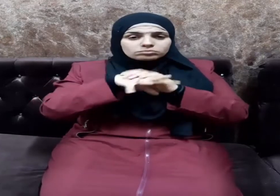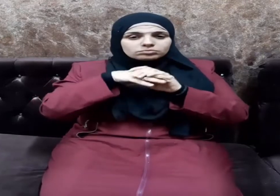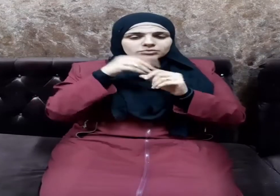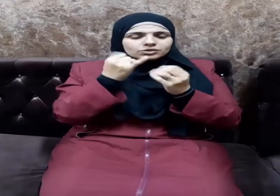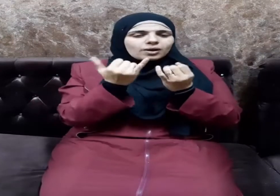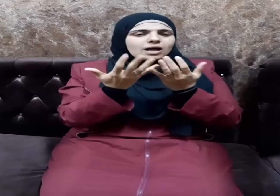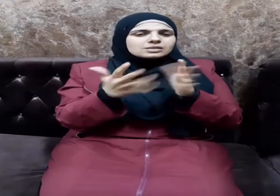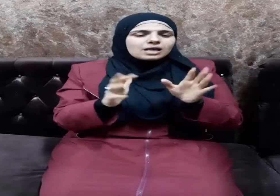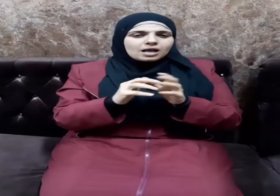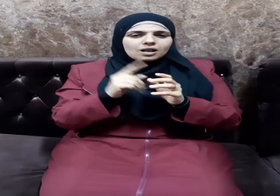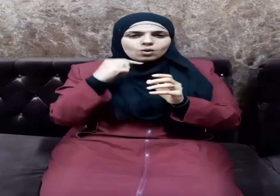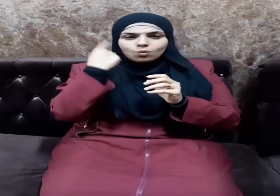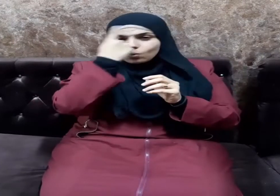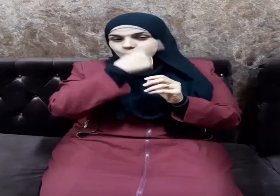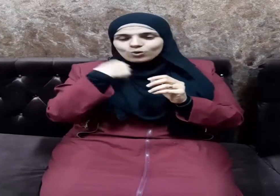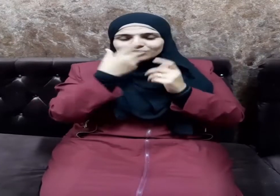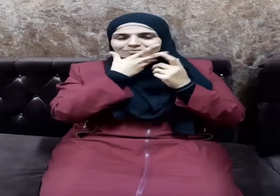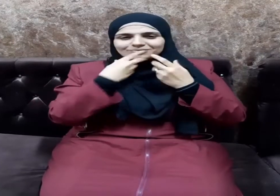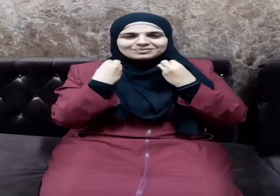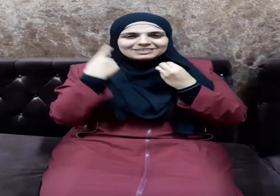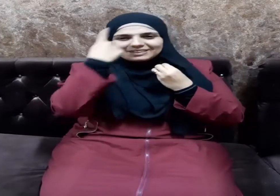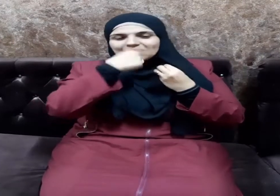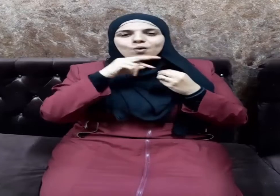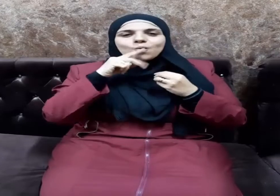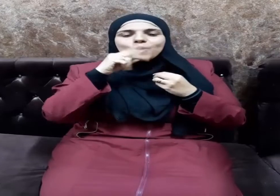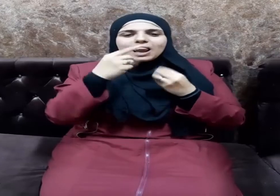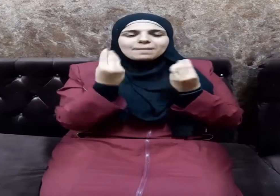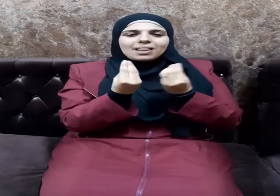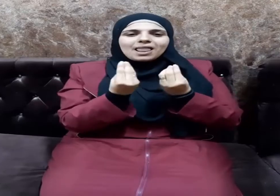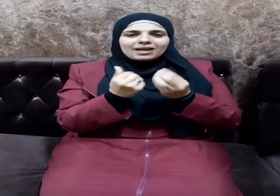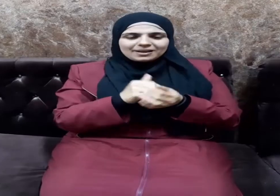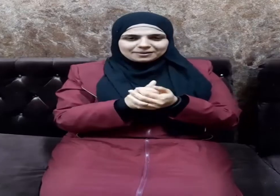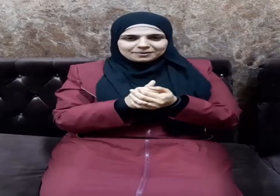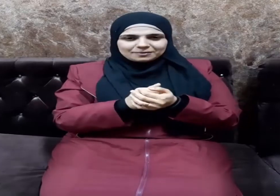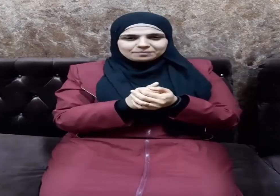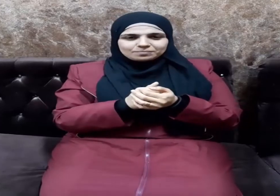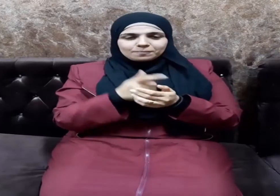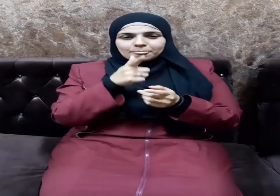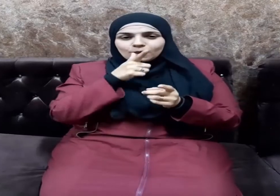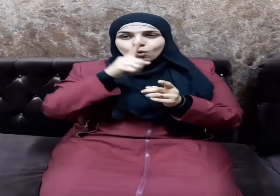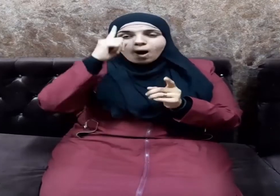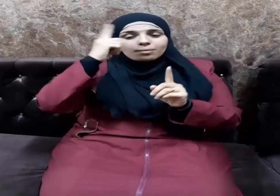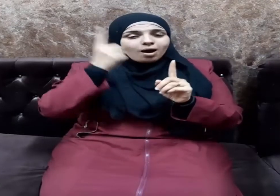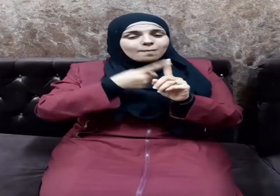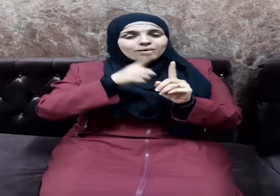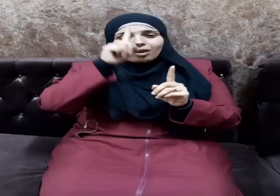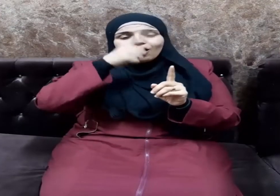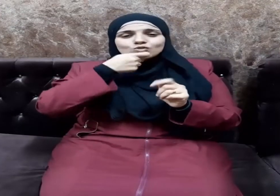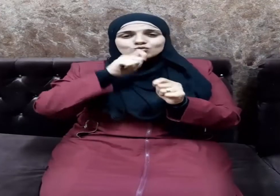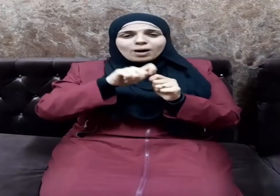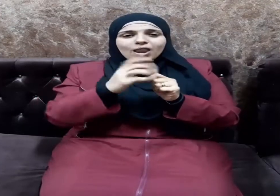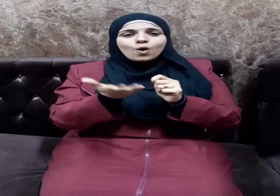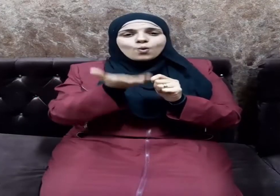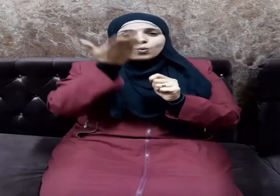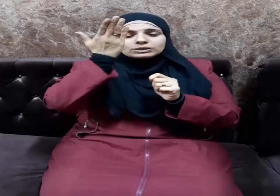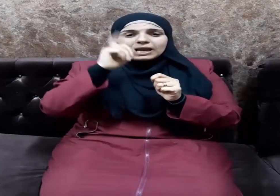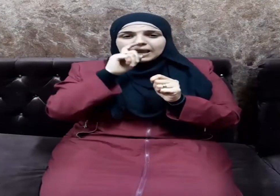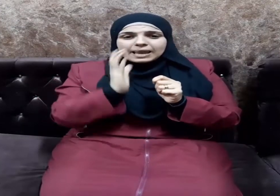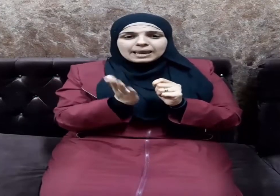وجه طليق وكلام لين ولقد أمر الله عز وجل سيدنا